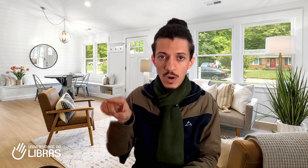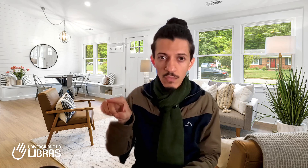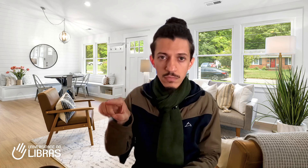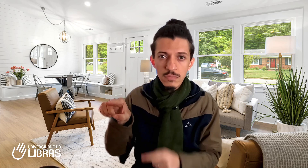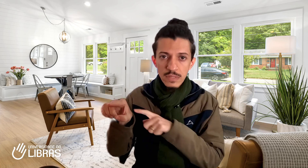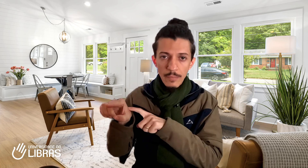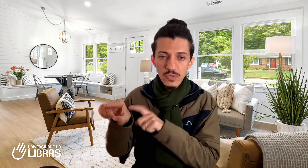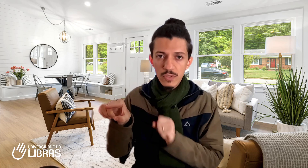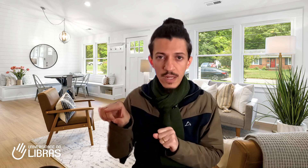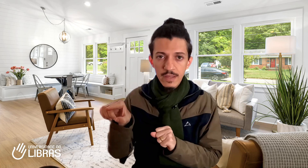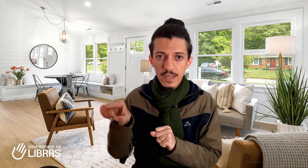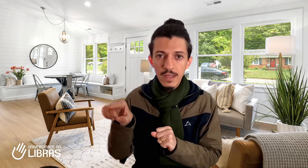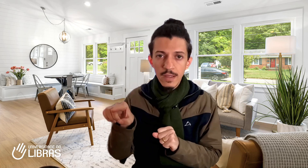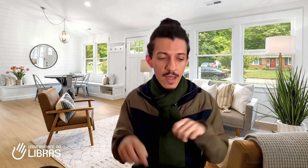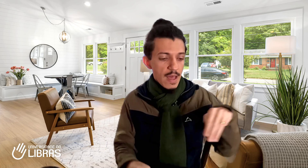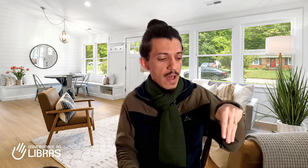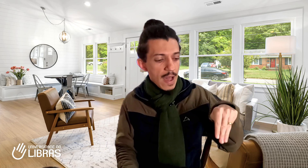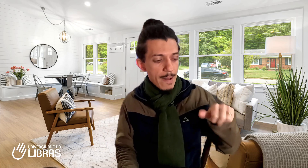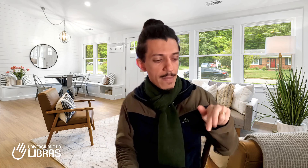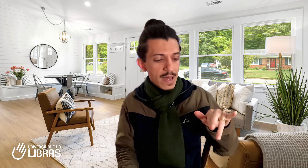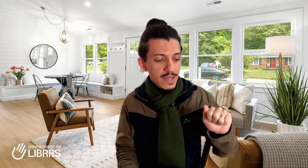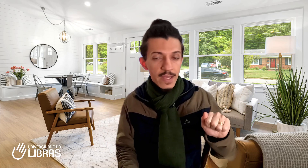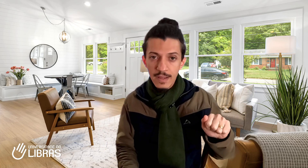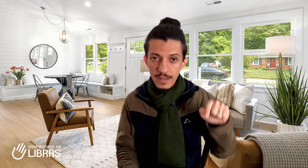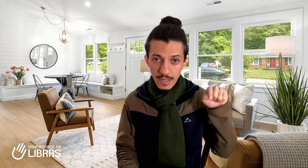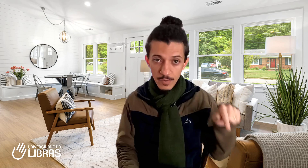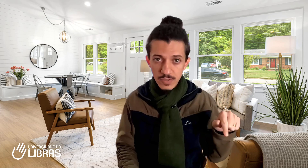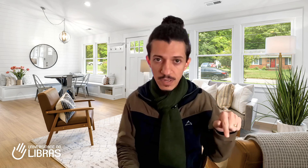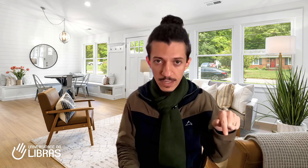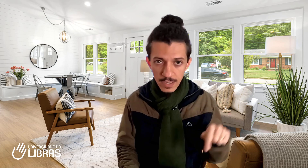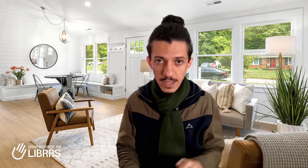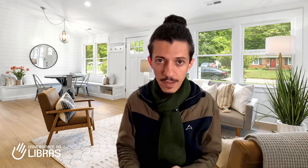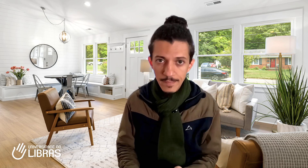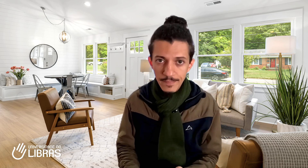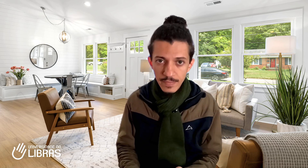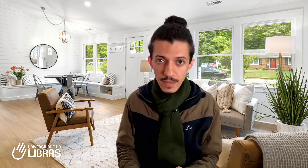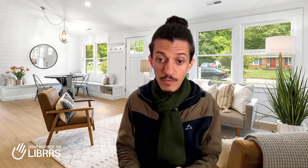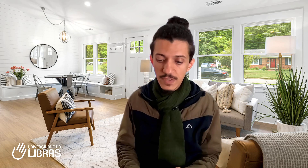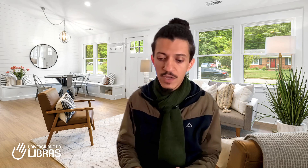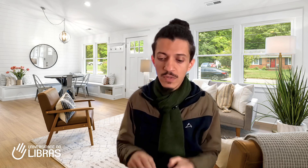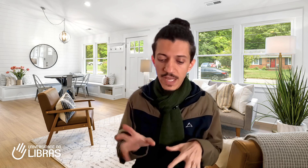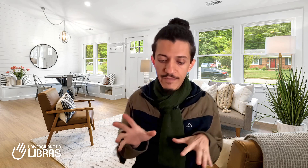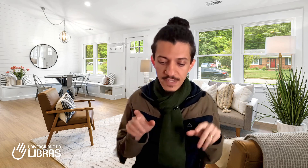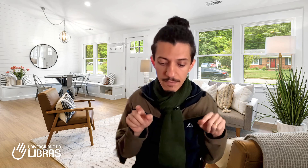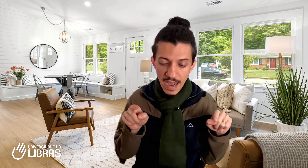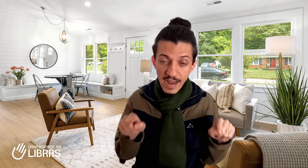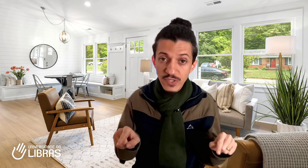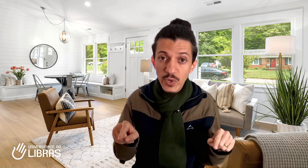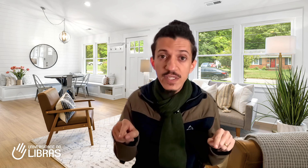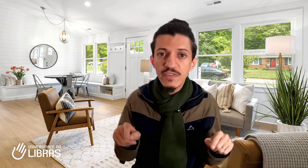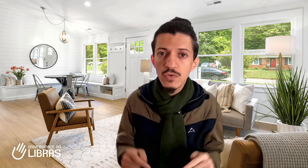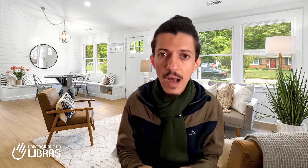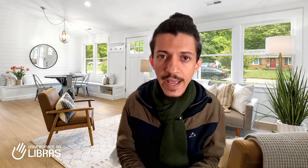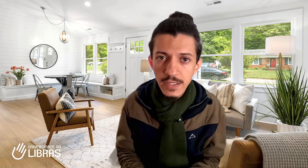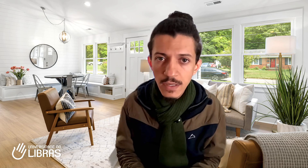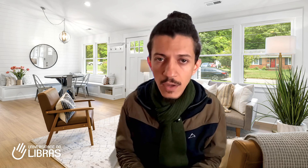está posicionado aqui, a Maria está posicionada aqui. Então, você consegue fazer marcações visuais. No